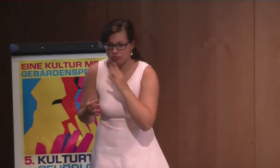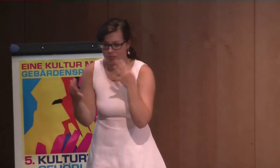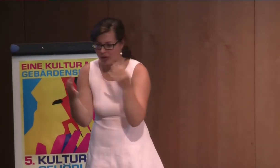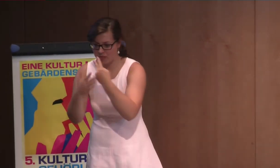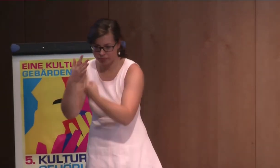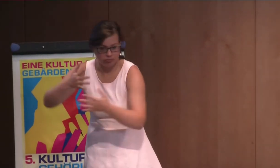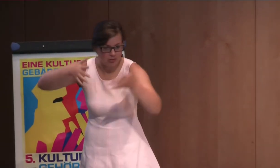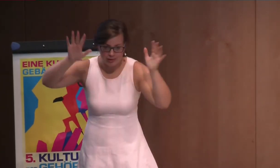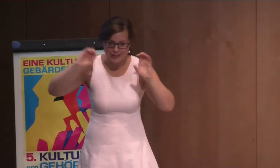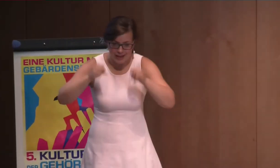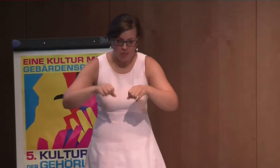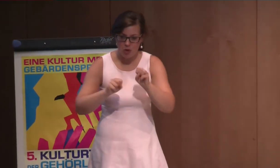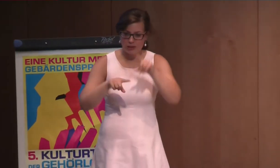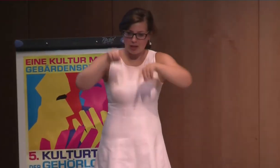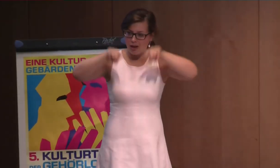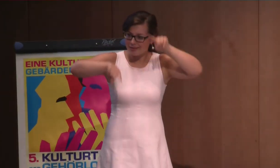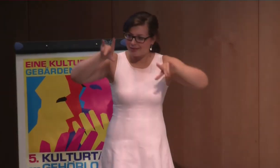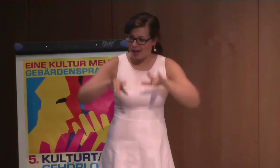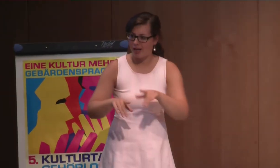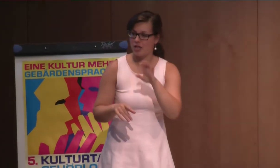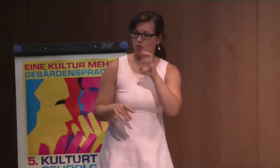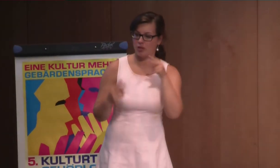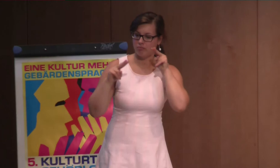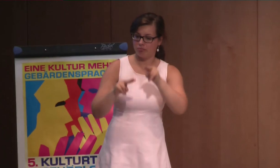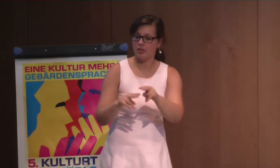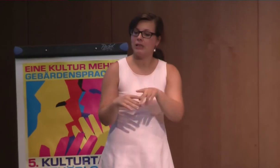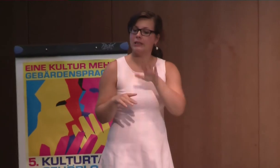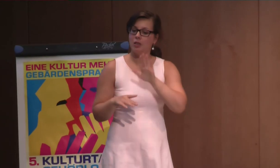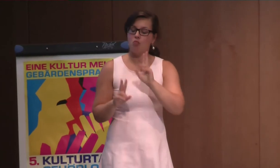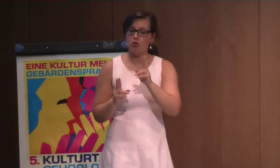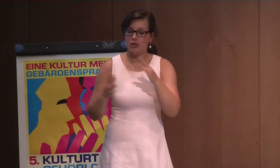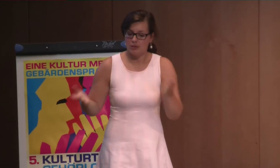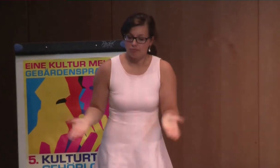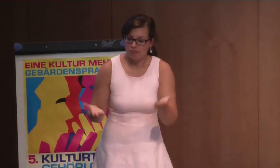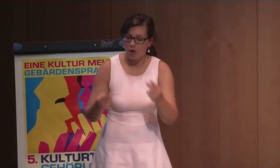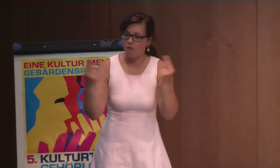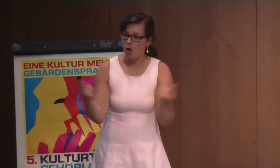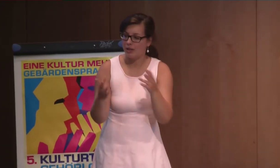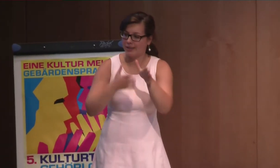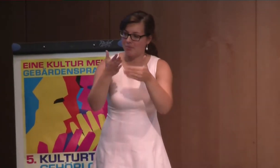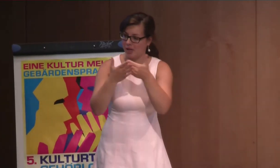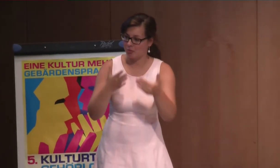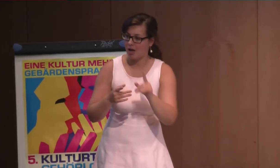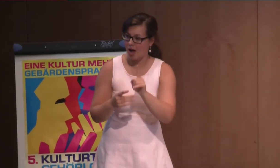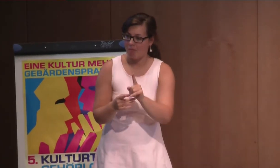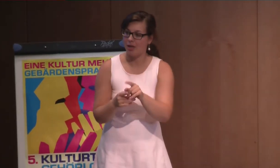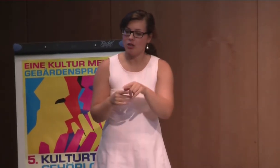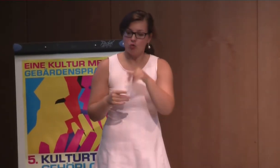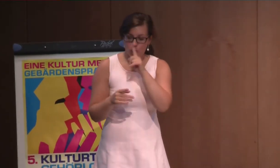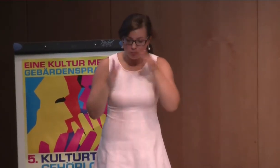braucht, oder ein CI hat und eine Wertsprache braucht. Sondern da gibt es sehr viele Möglichkeiten. die UN geht eigentlich davon aus, dass sie